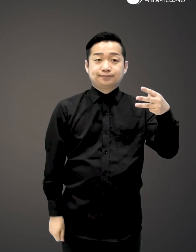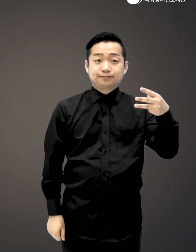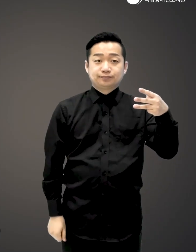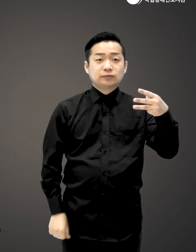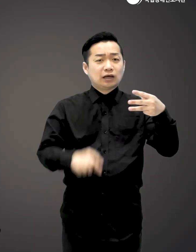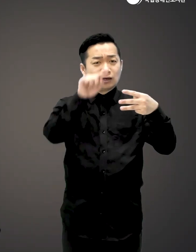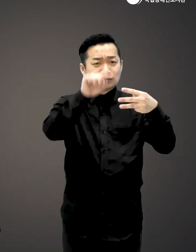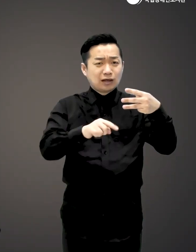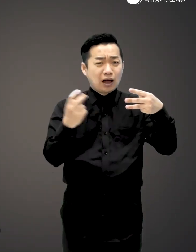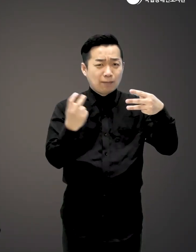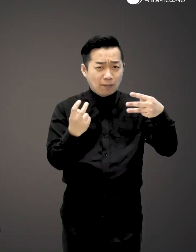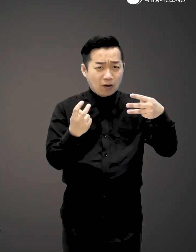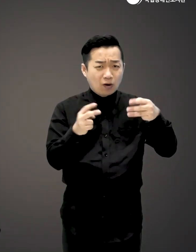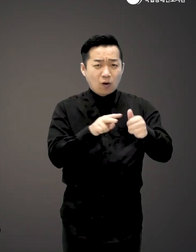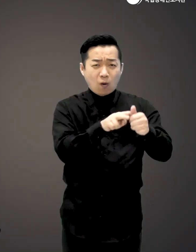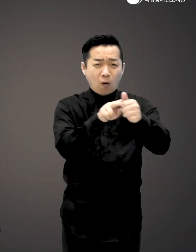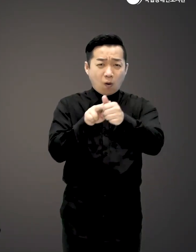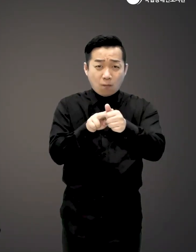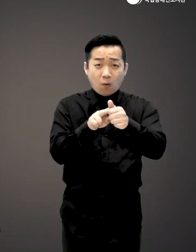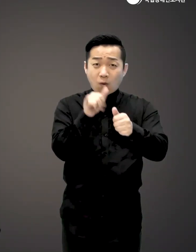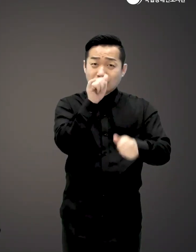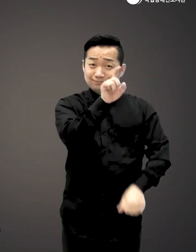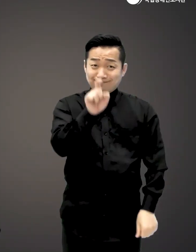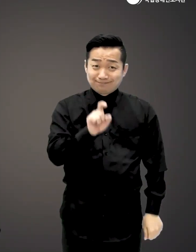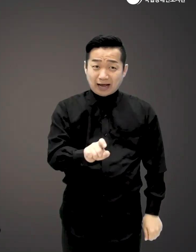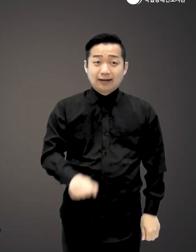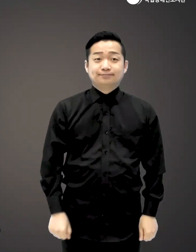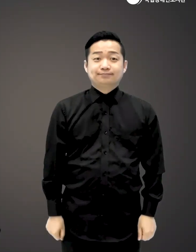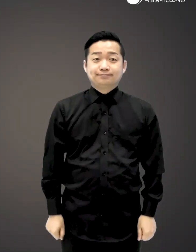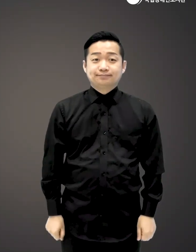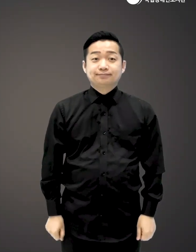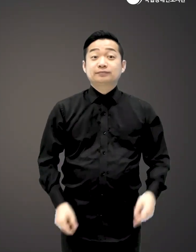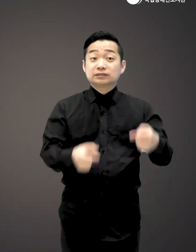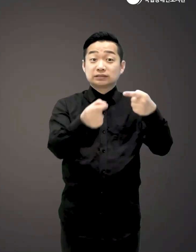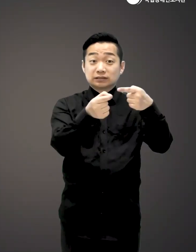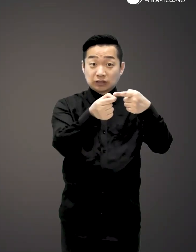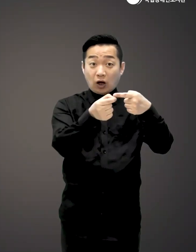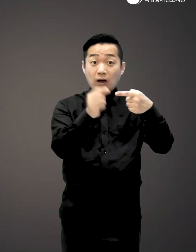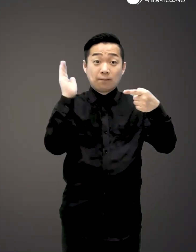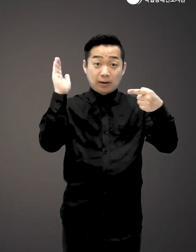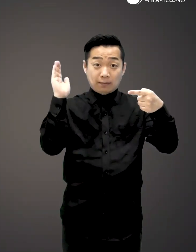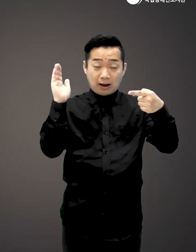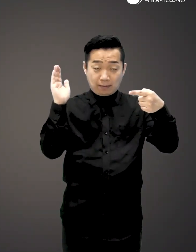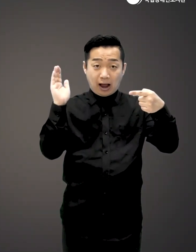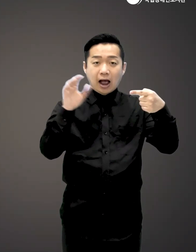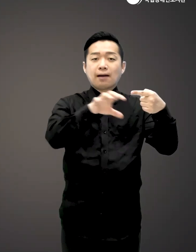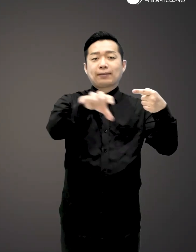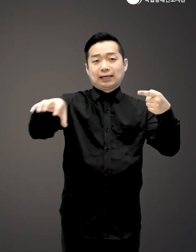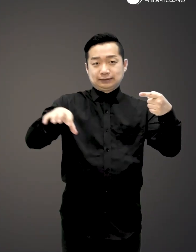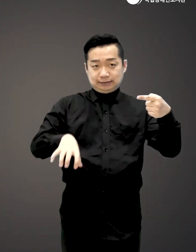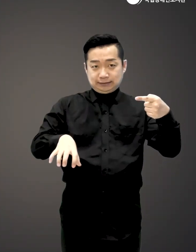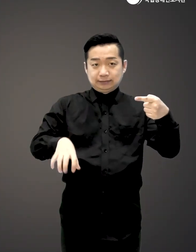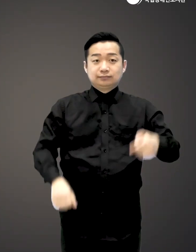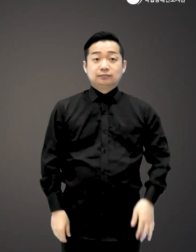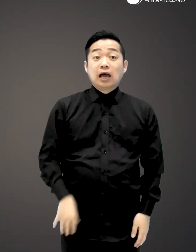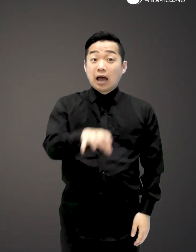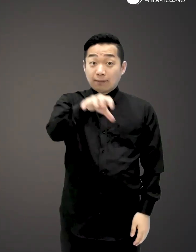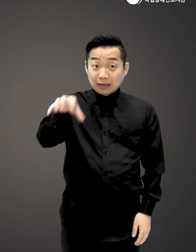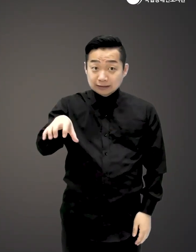도대체 이 세 가지 방법에는 어떤 힌트가 숨어 있는 걸까요? 첫 번째로 저자가 말하는 건 배치입니다